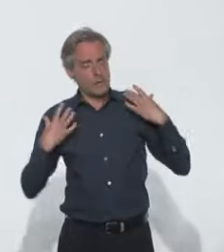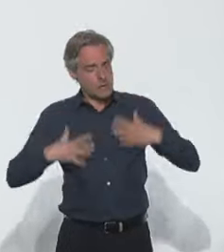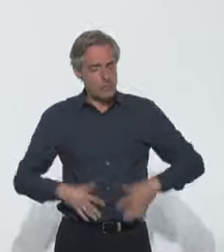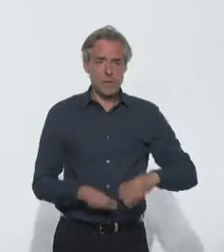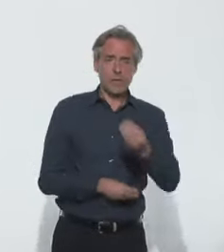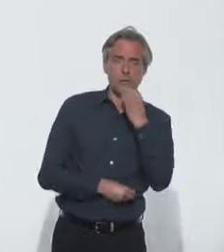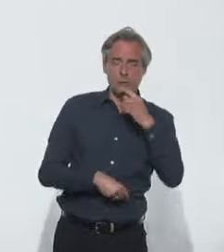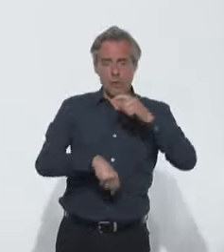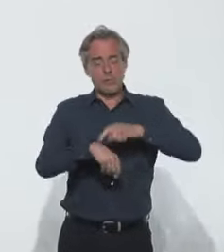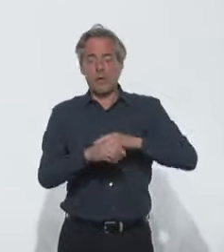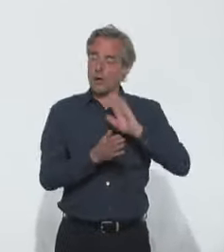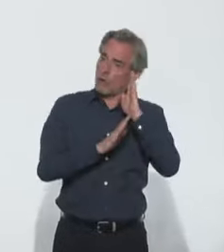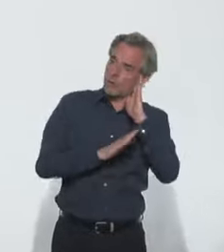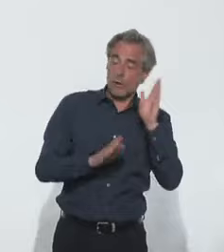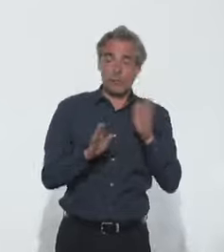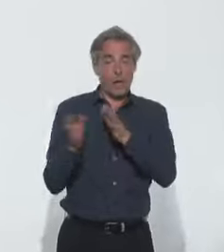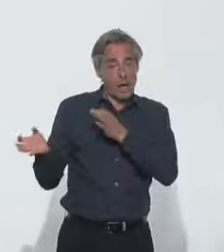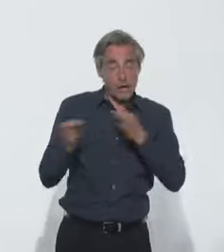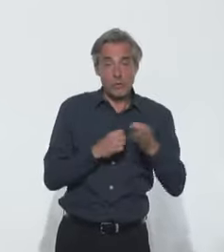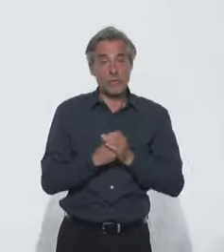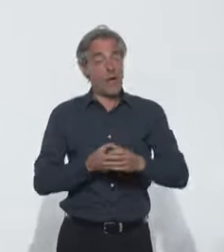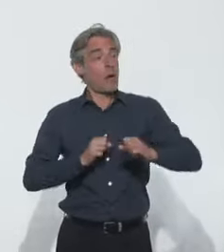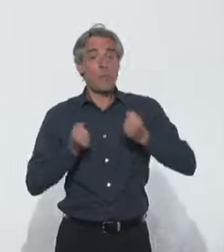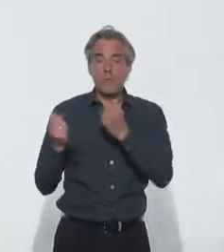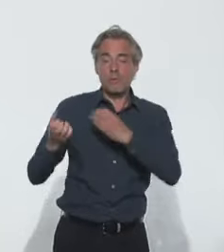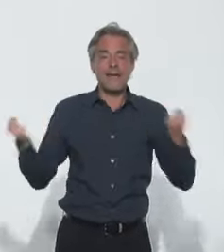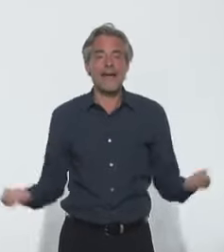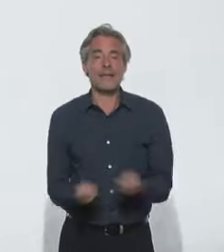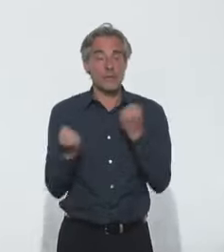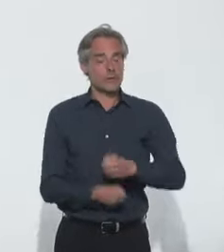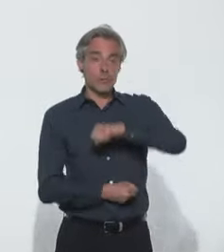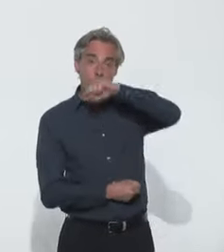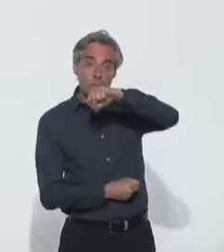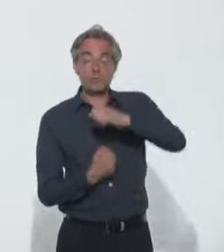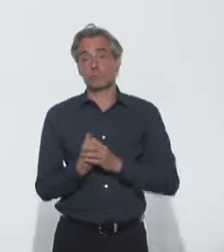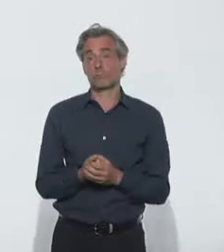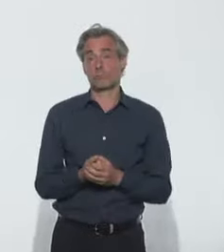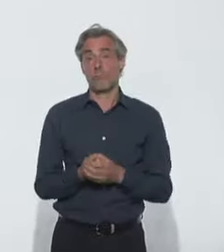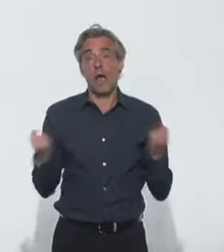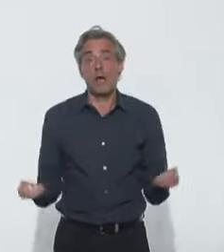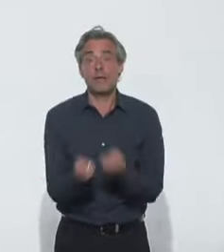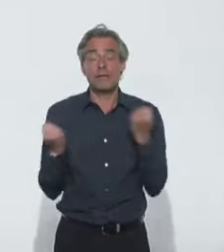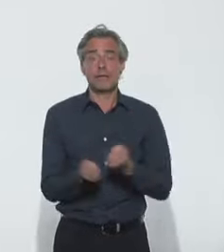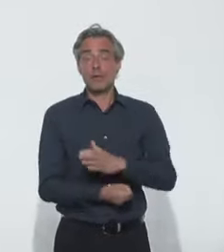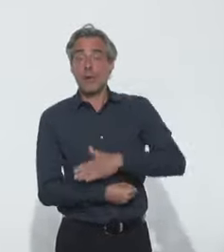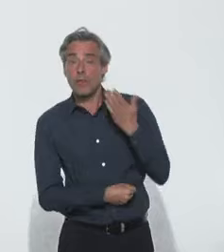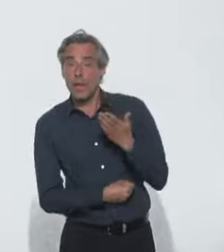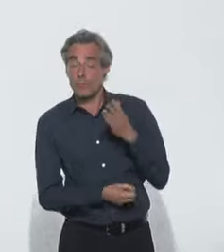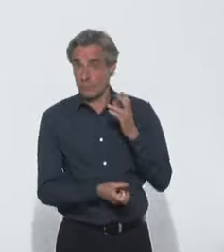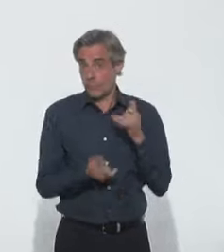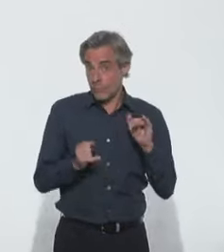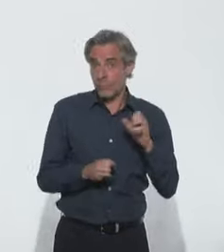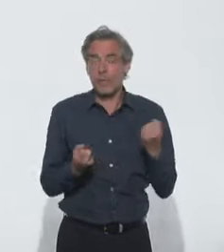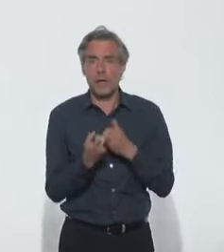et se coucher à des horaires réguliers. Faire des activités que l'on apprécie, des activités que l'on aime si on le peut,